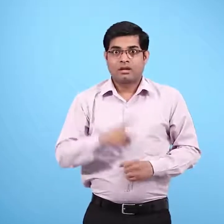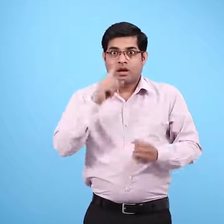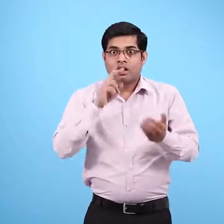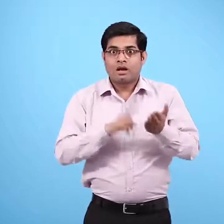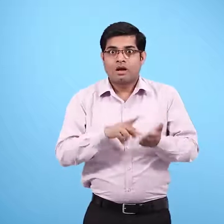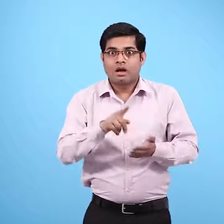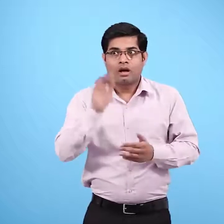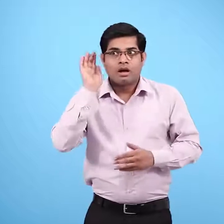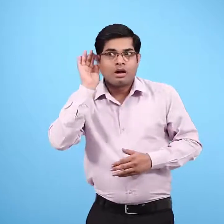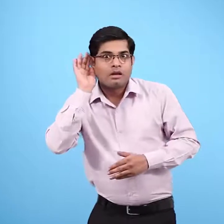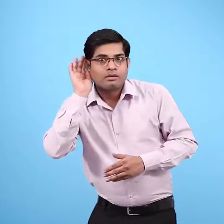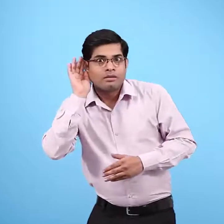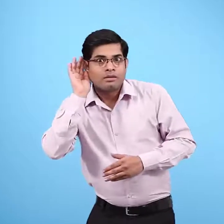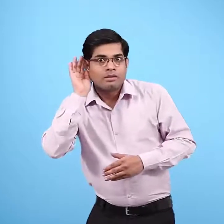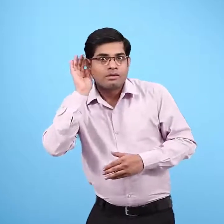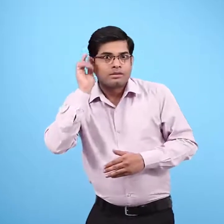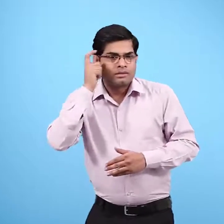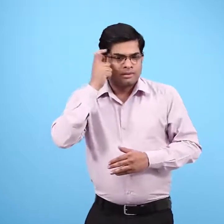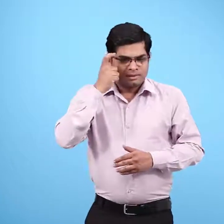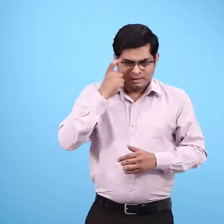यह सुनकर नीतू सोच में पड़ गई